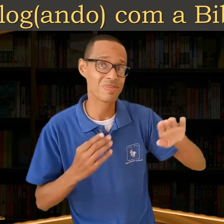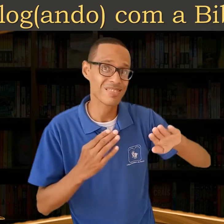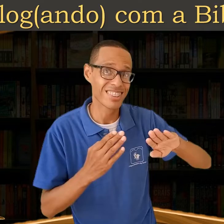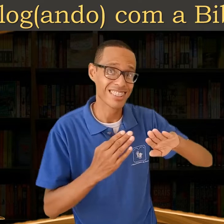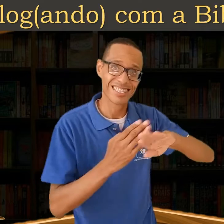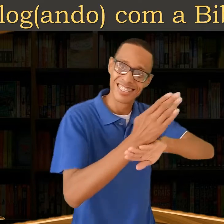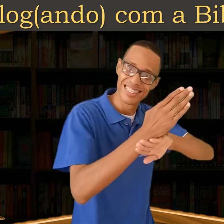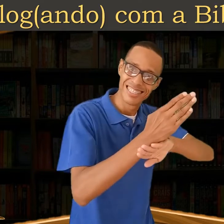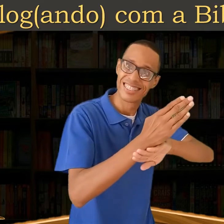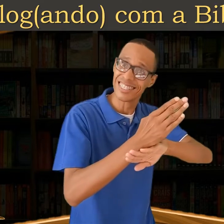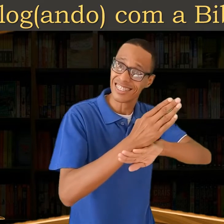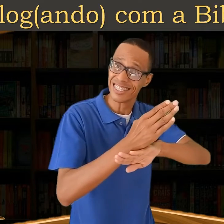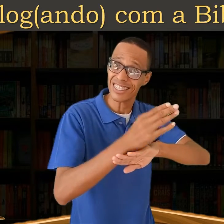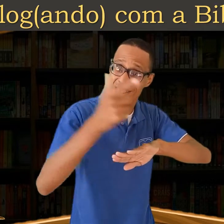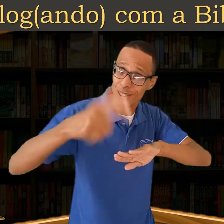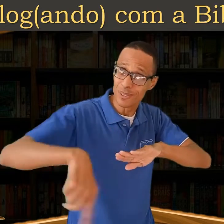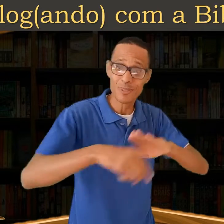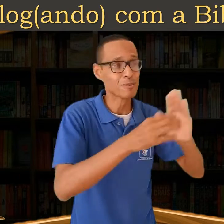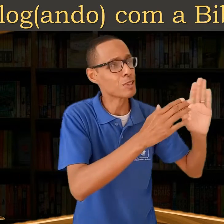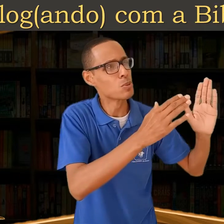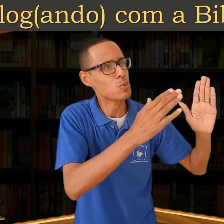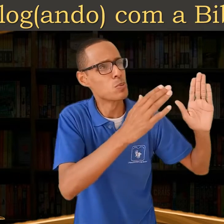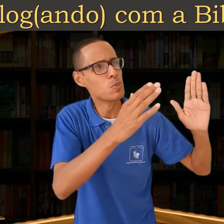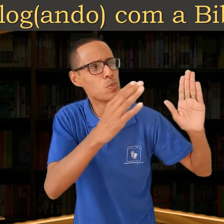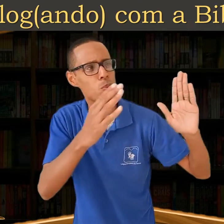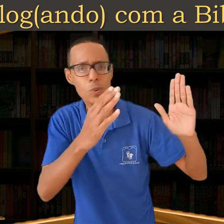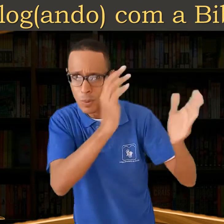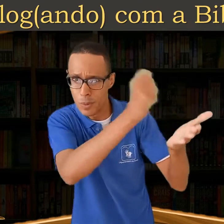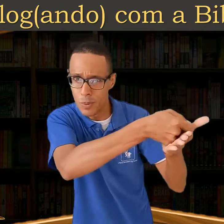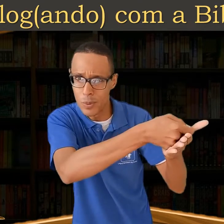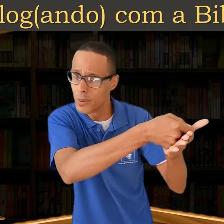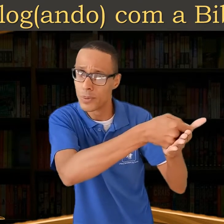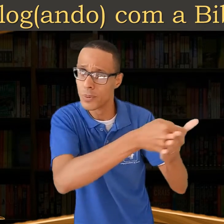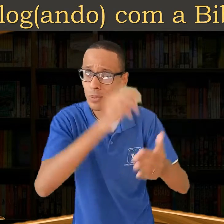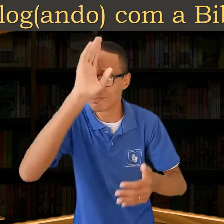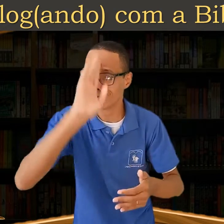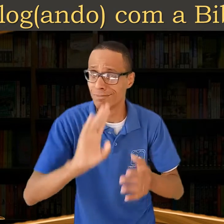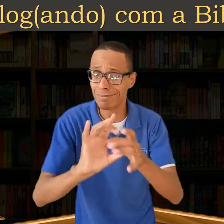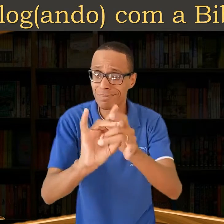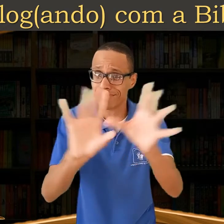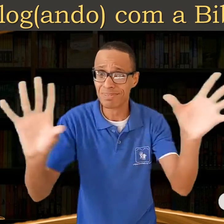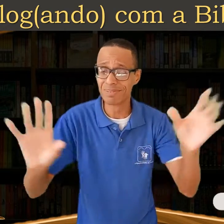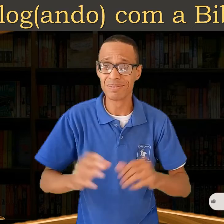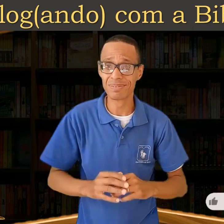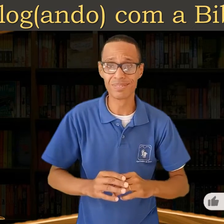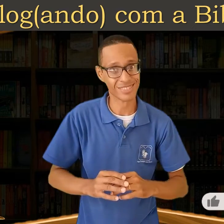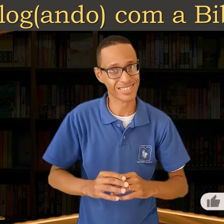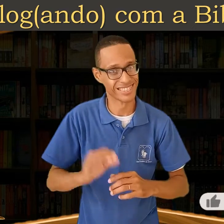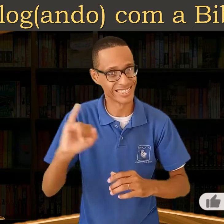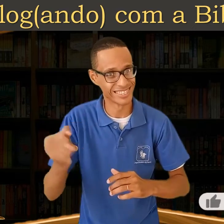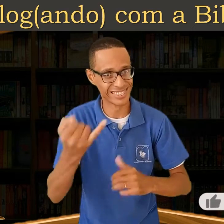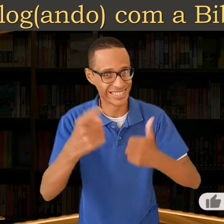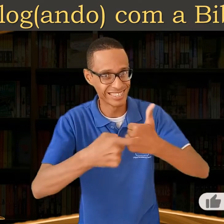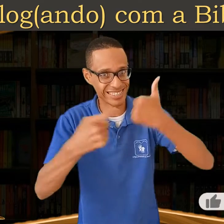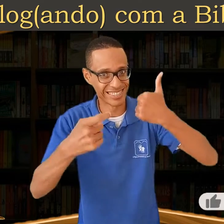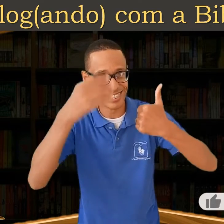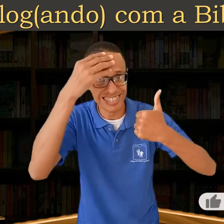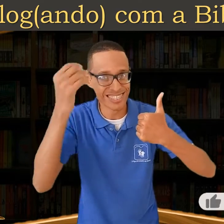aqui acima e assistir novamente sem pagar nada por isso. E já aproveite e deixe o seu like!